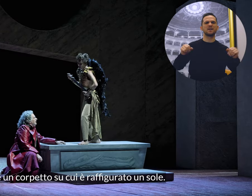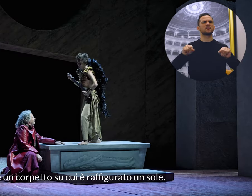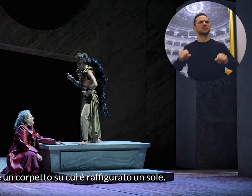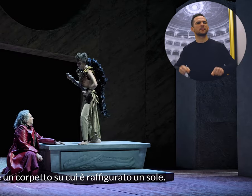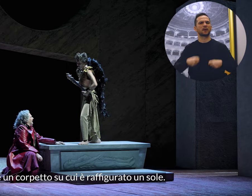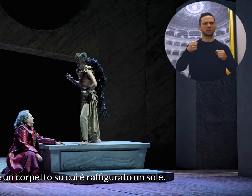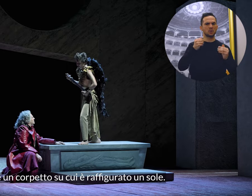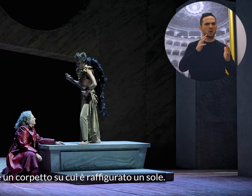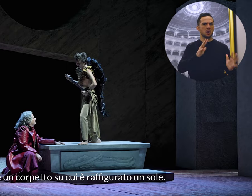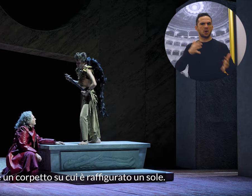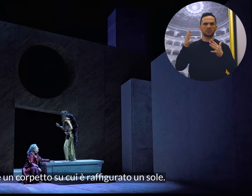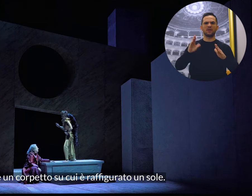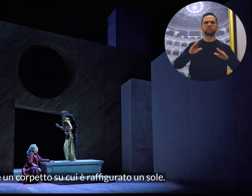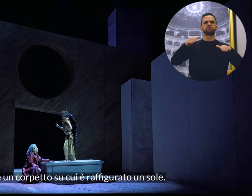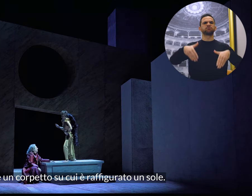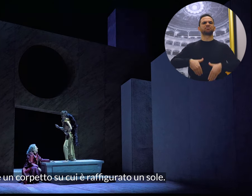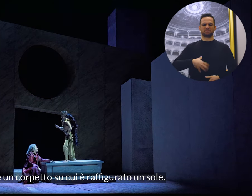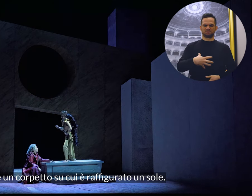corpetto su cui è raffigurato un sole.